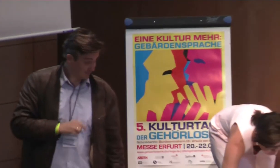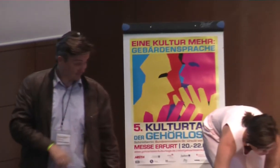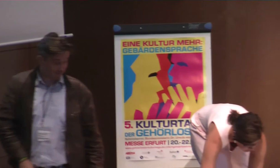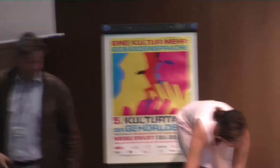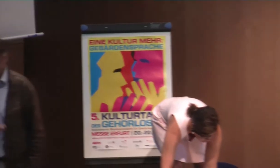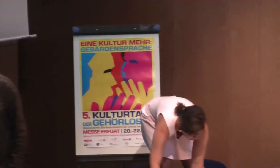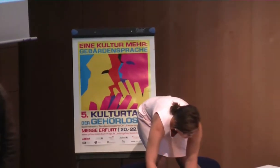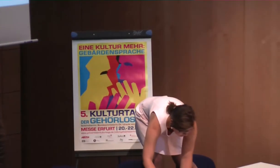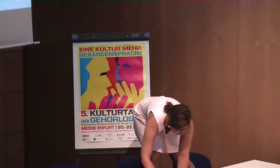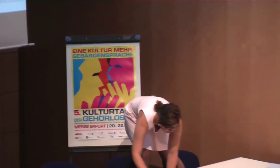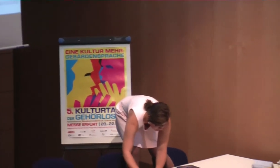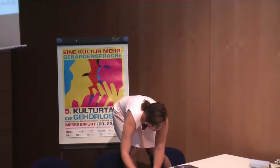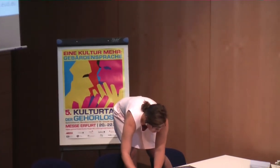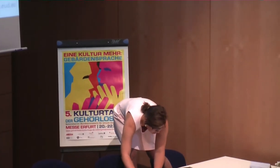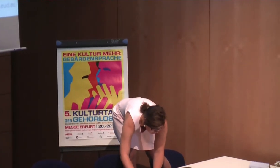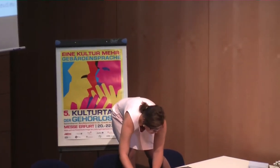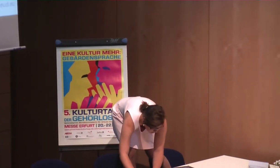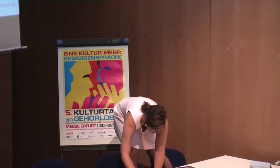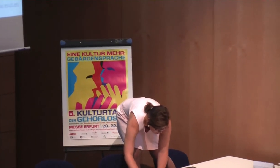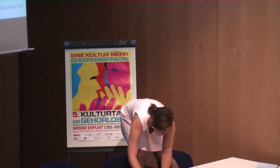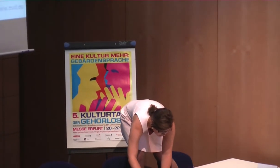Ansicht nach. Also ich kenne den Text recht gut, Sie können das gerne nochmal nachgucken.